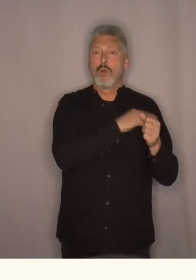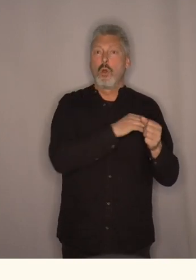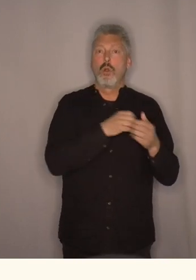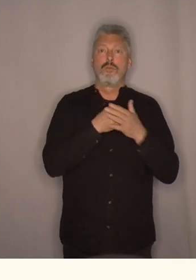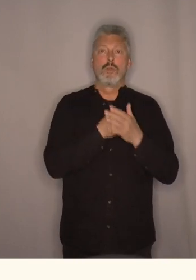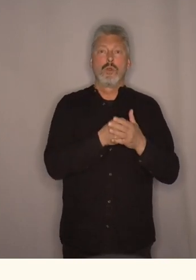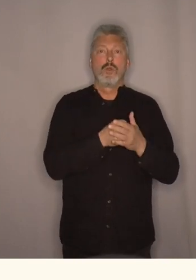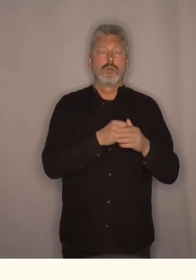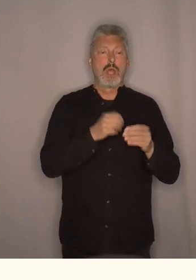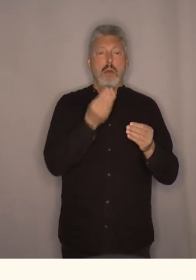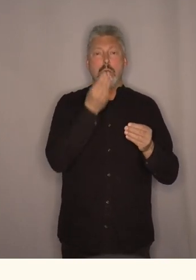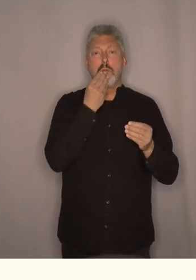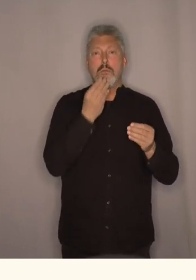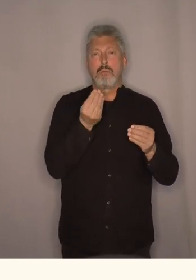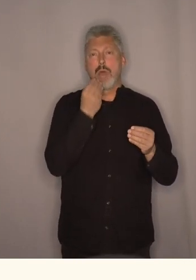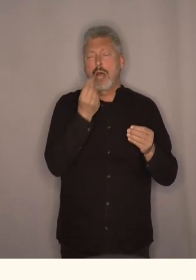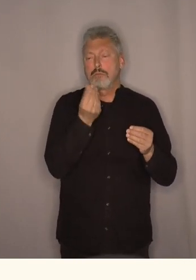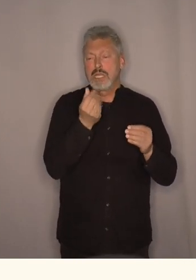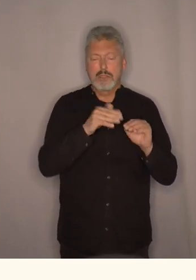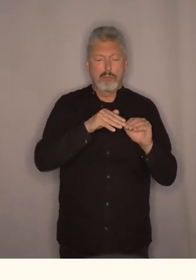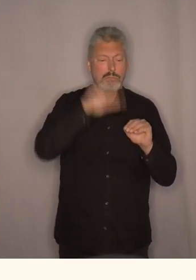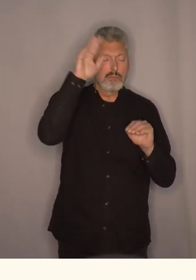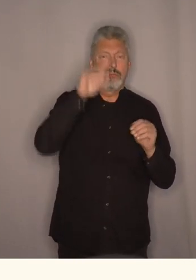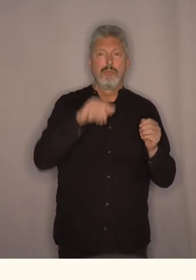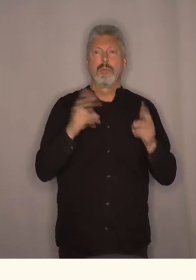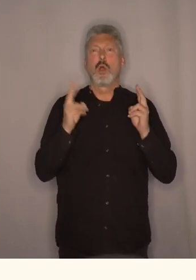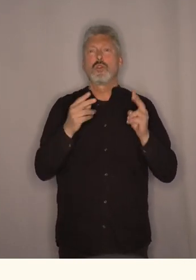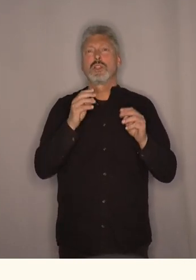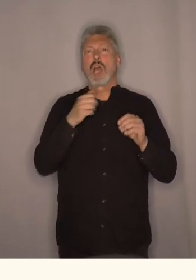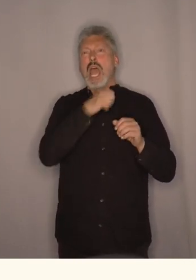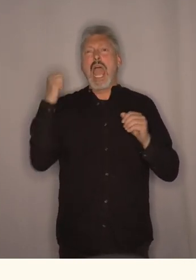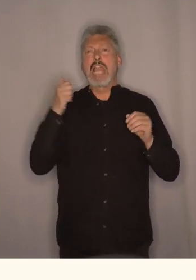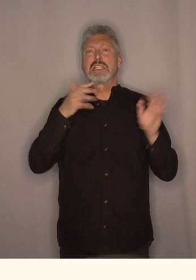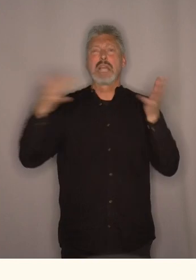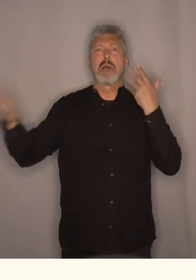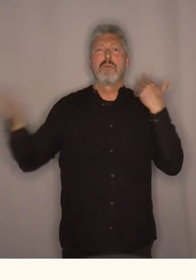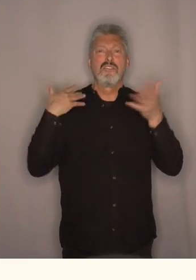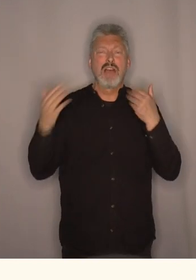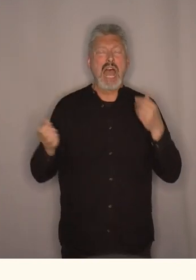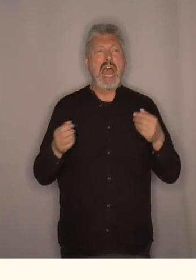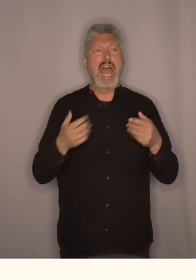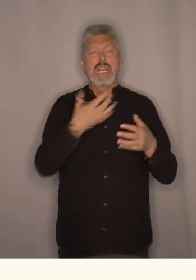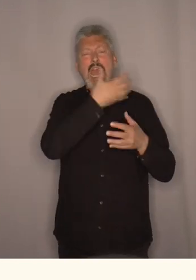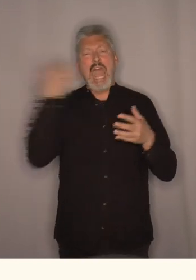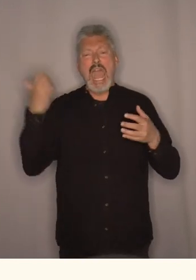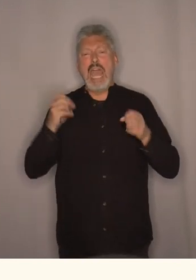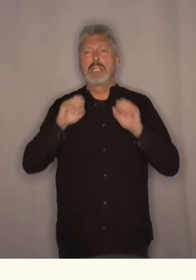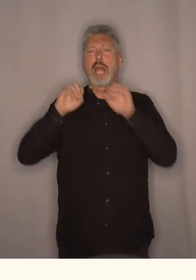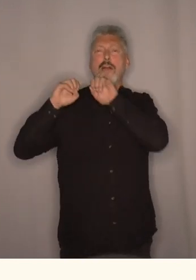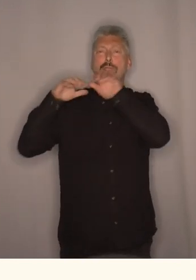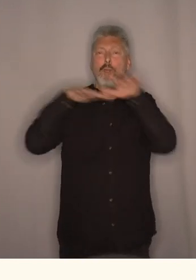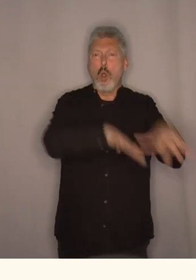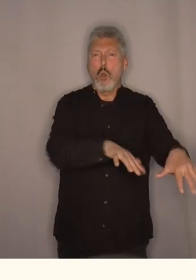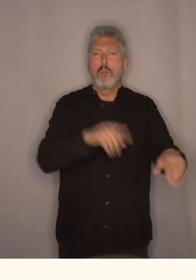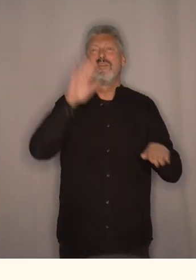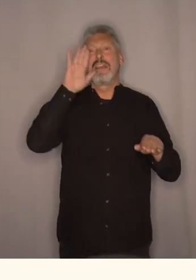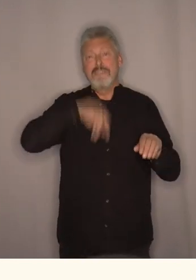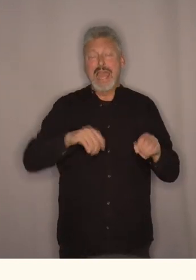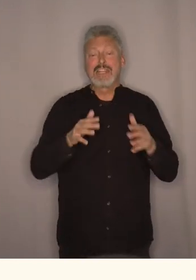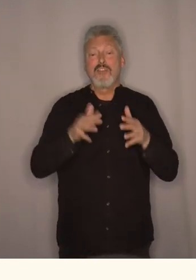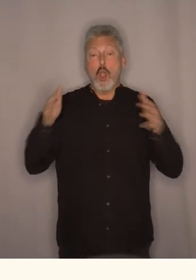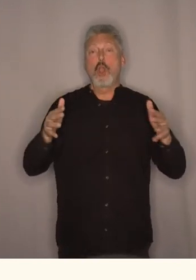utsatt for økende matpriser, men også for ekstremvær, hete, flom og andre ting som vi vet kommer til å øke i omfang.